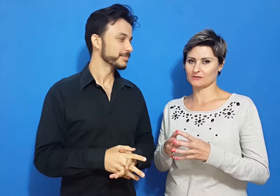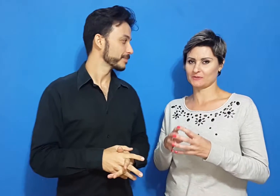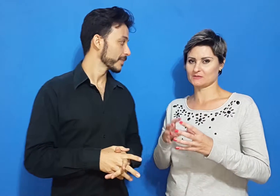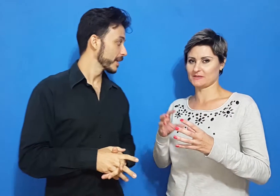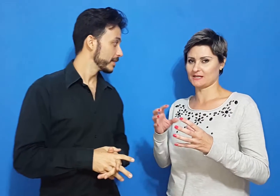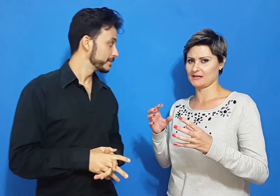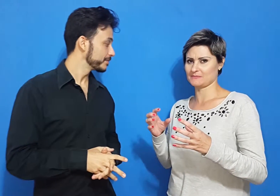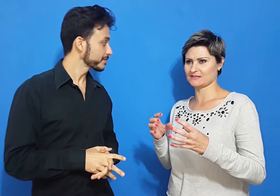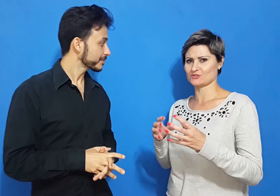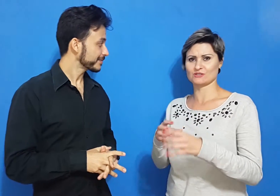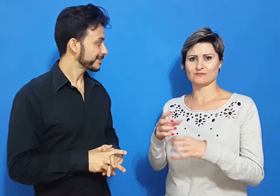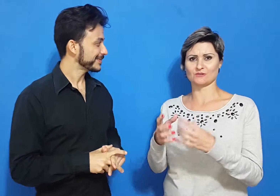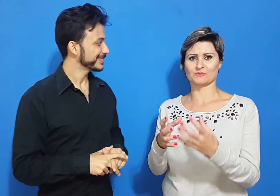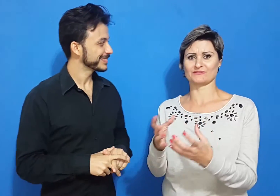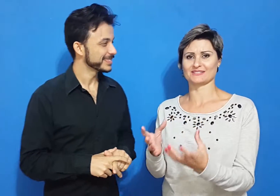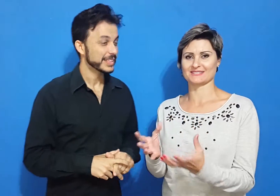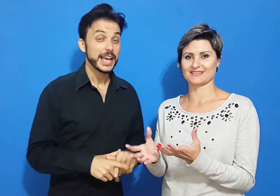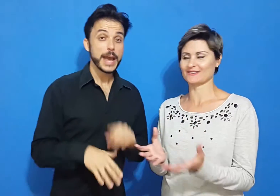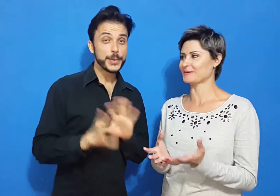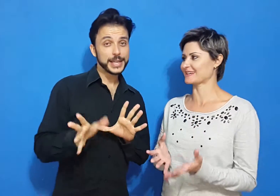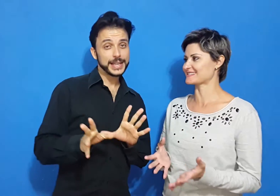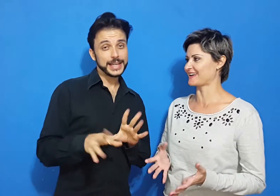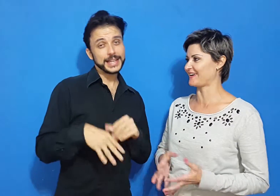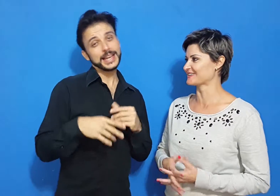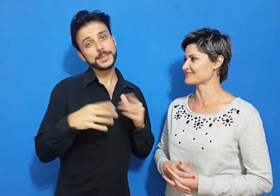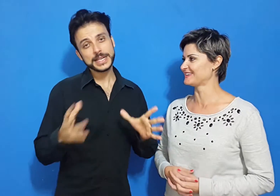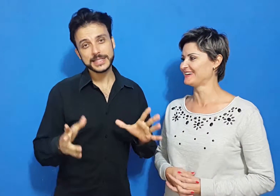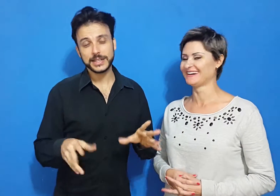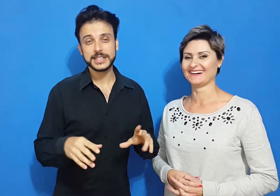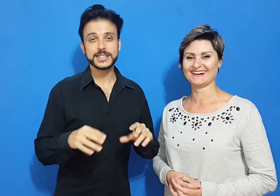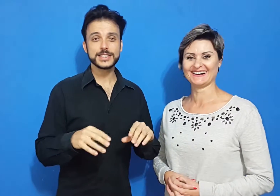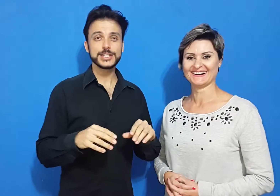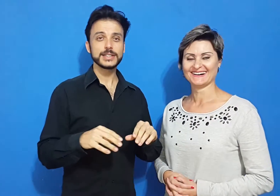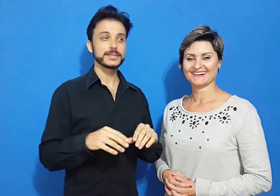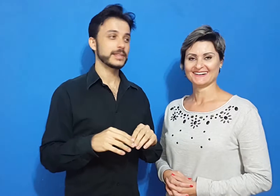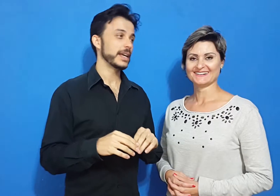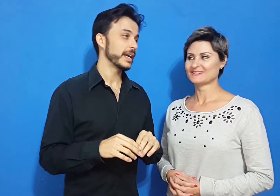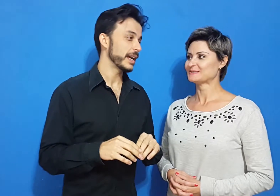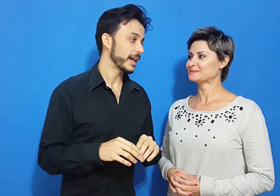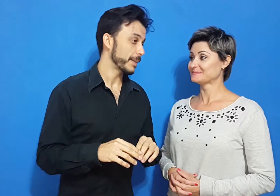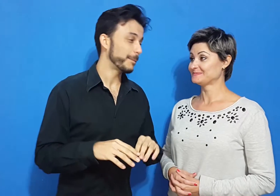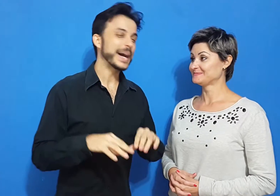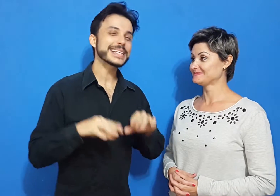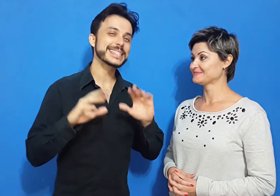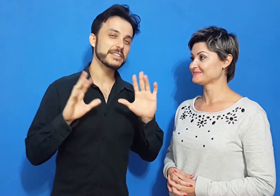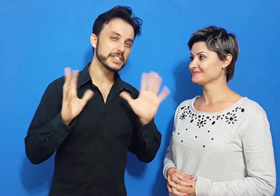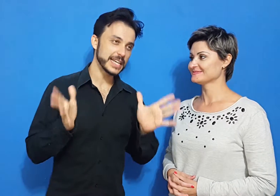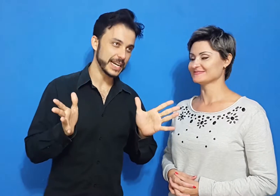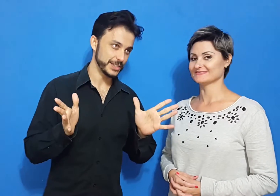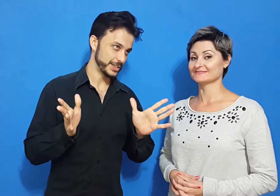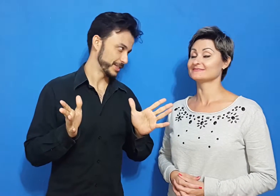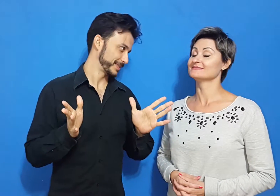é algo para esperar, mas ativa é algo para fazer. É porque, assim, existe a pacilidade.